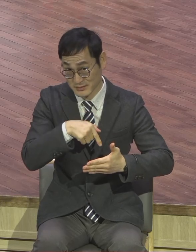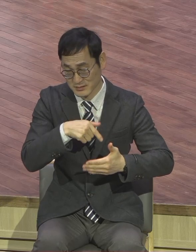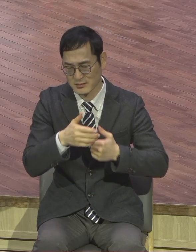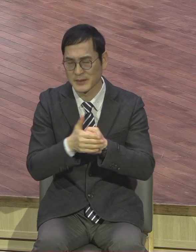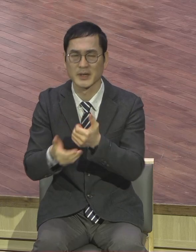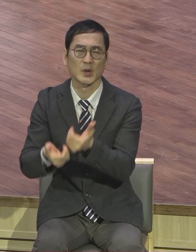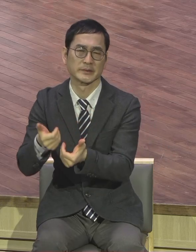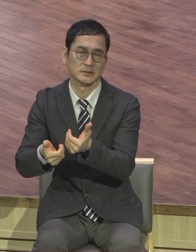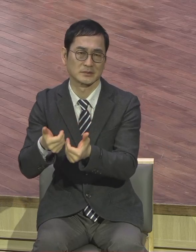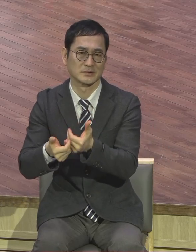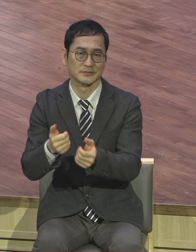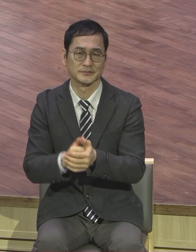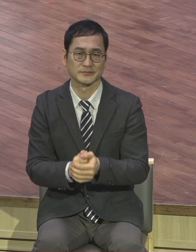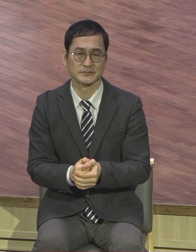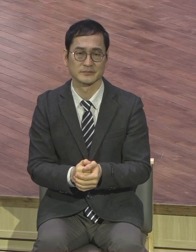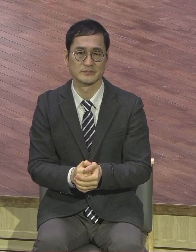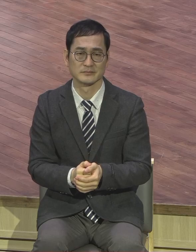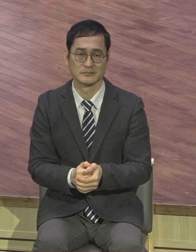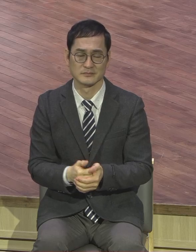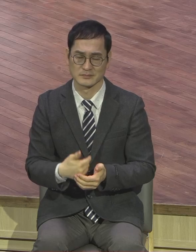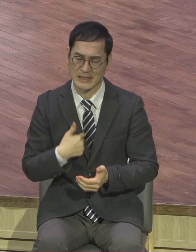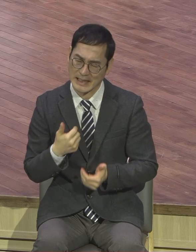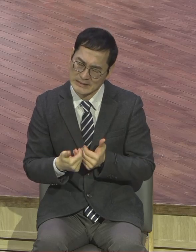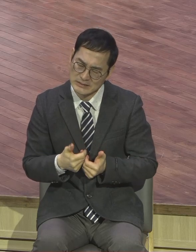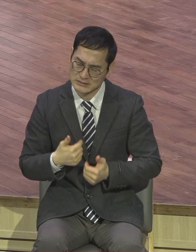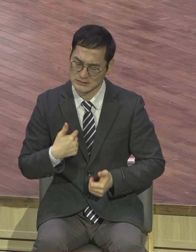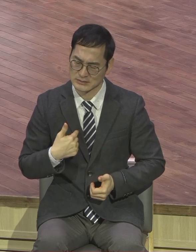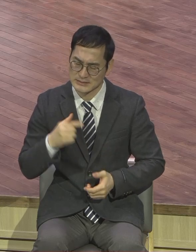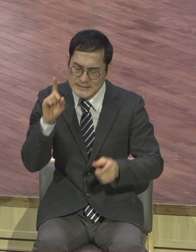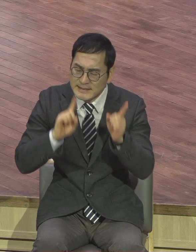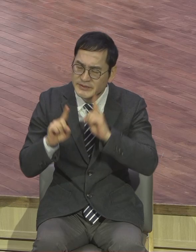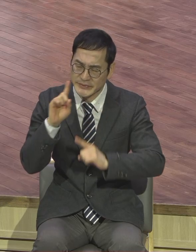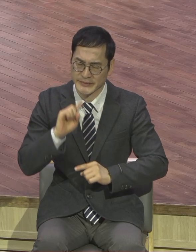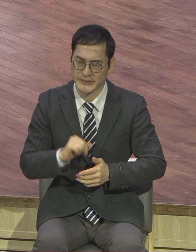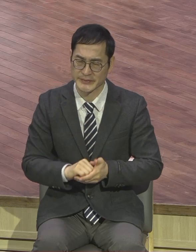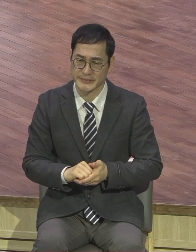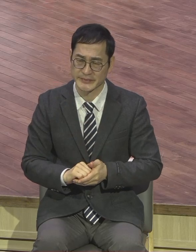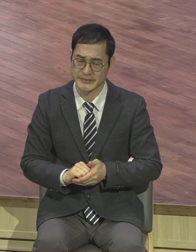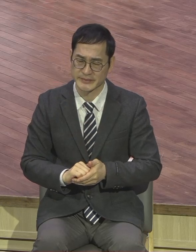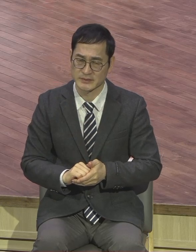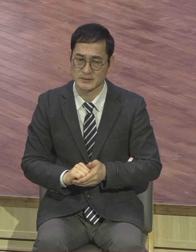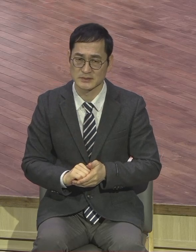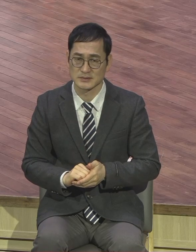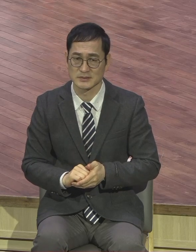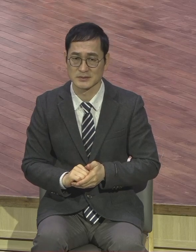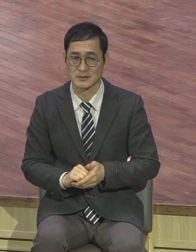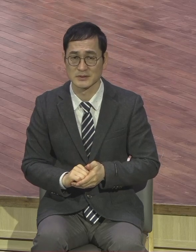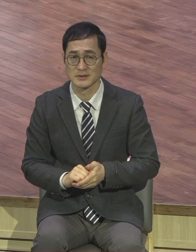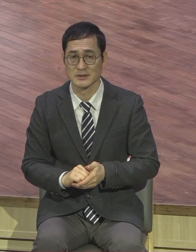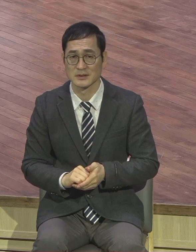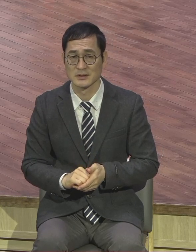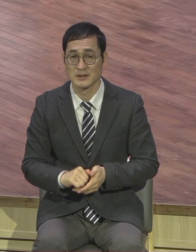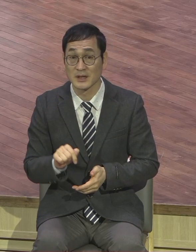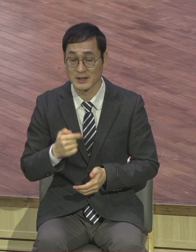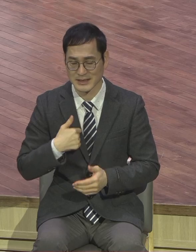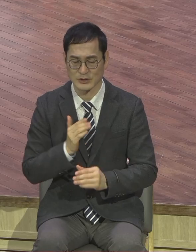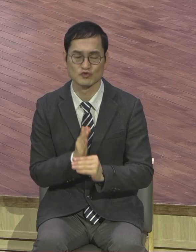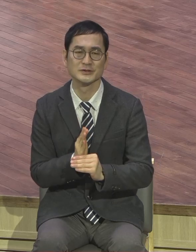많아요. 나 상처받았어요. 나 힘들어요. 나 시험 들었어요. 전부 다 나중심입니다. 라는